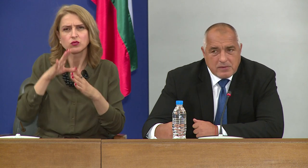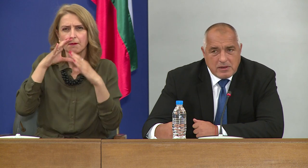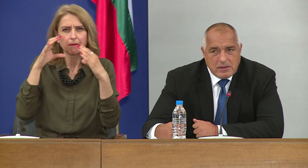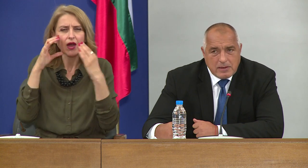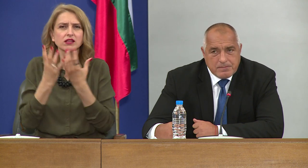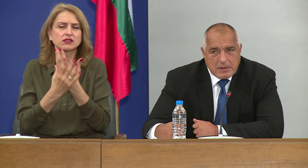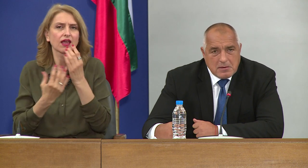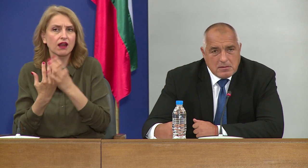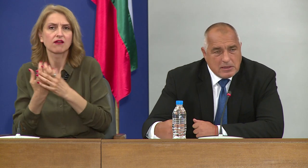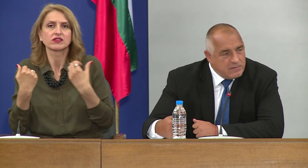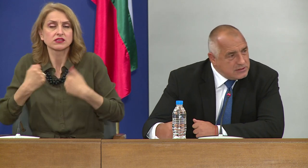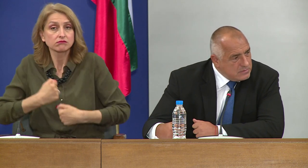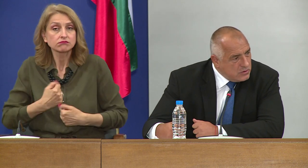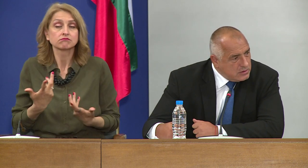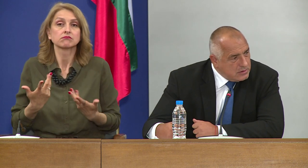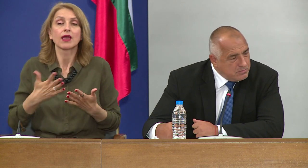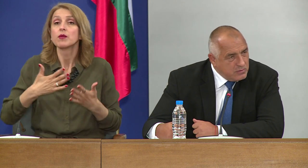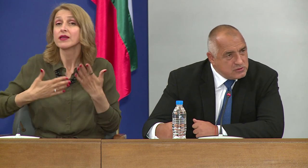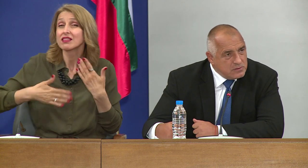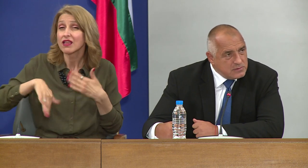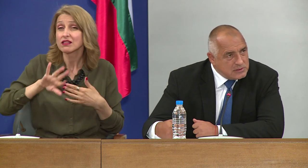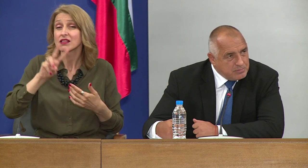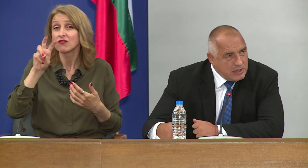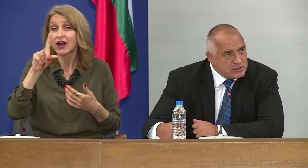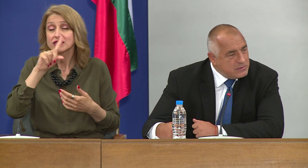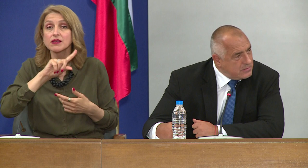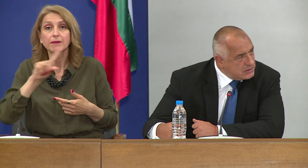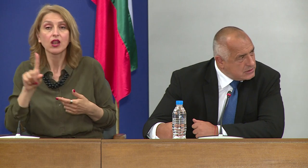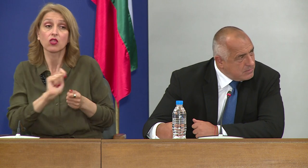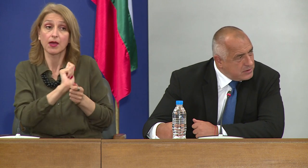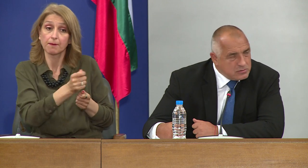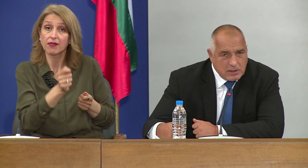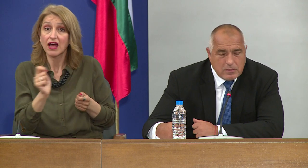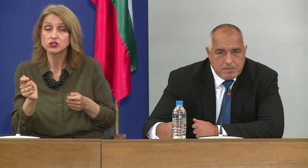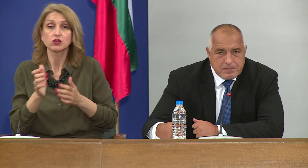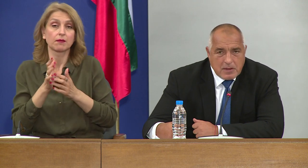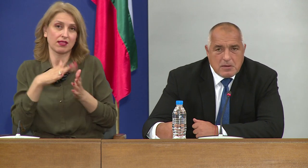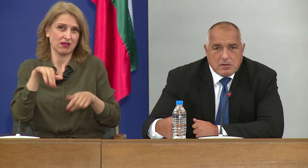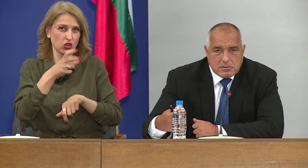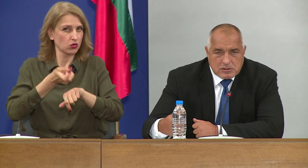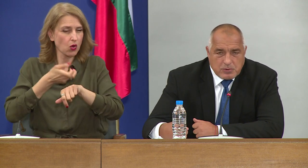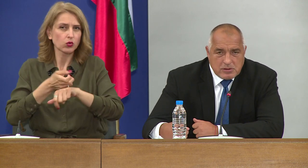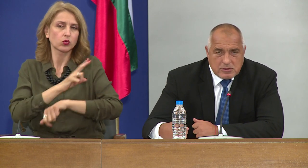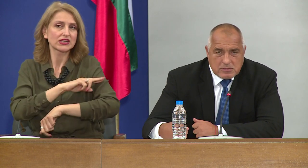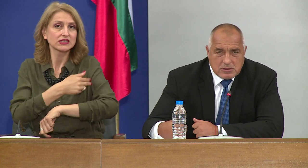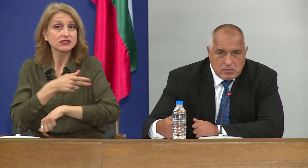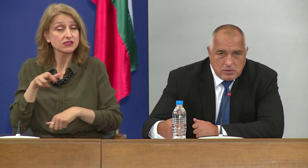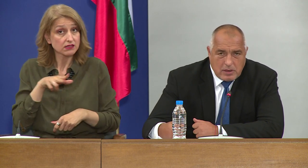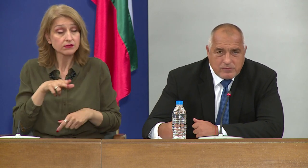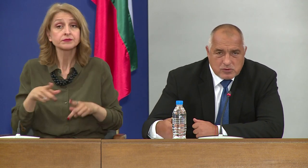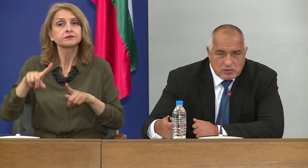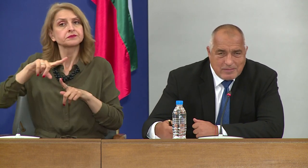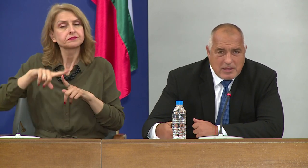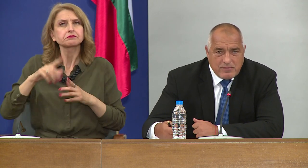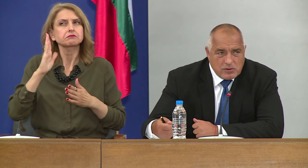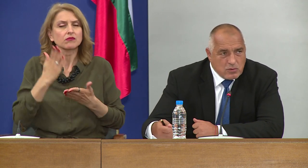на първа линия. Над 20 милиона повече заплащаме на медицинския персонал. Разпоредил съм се до